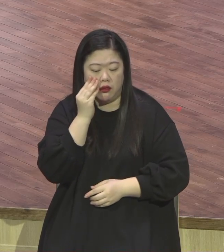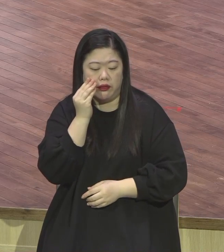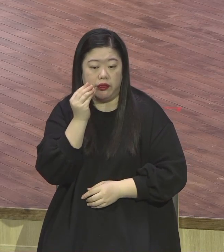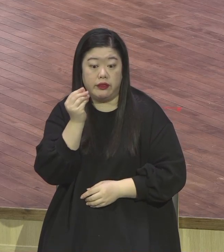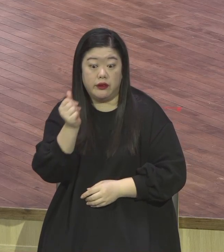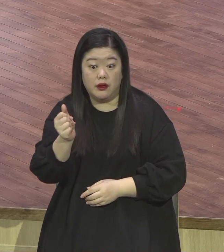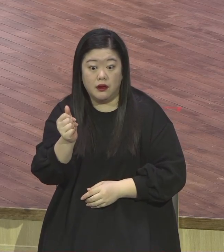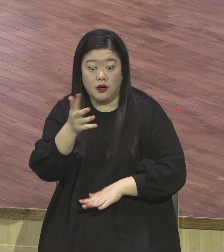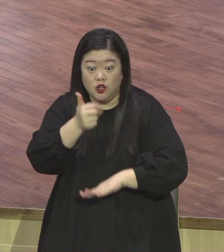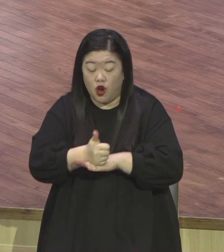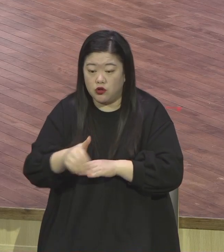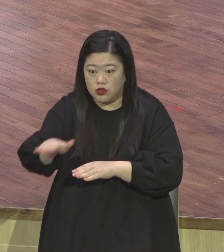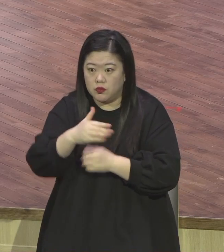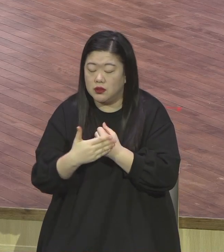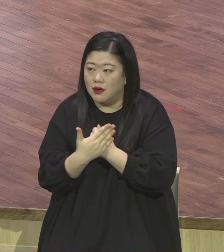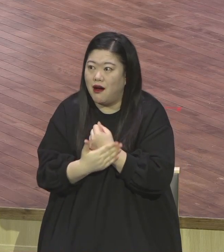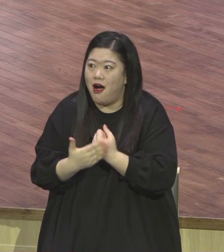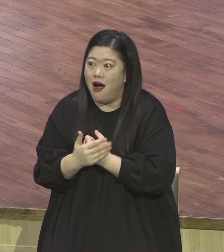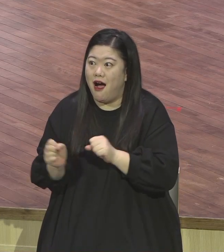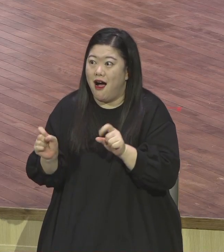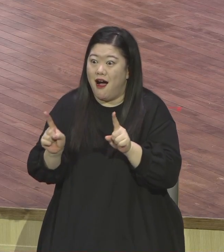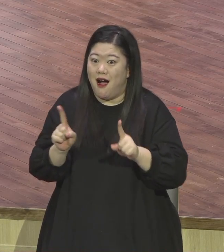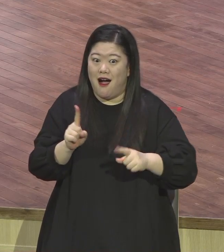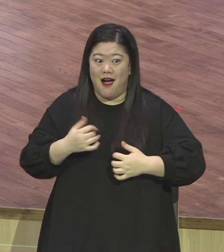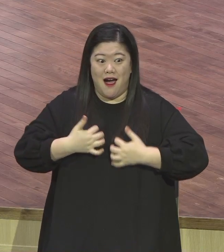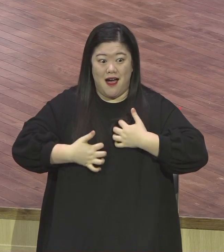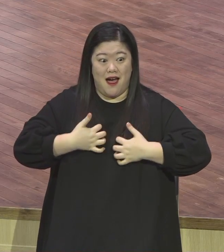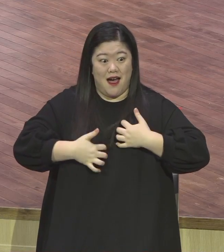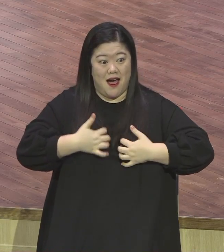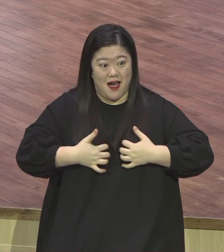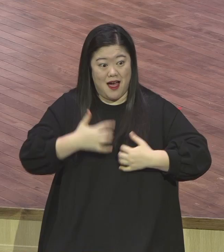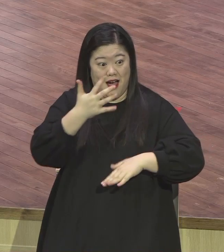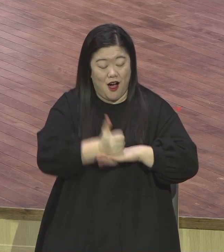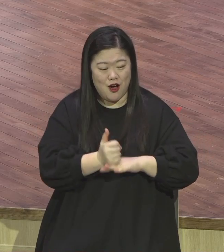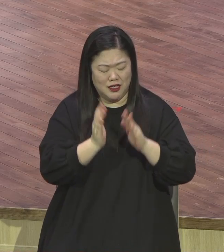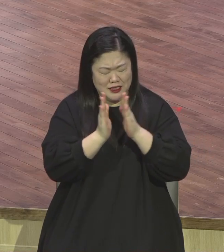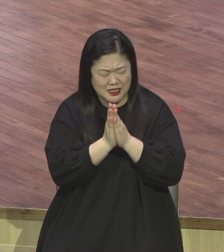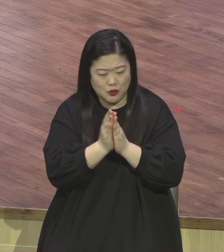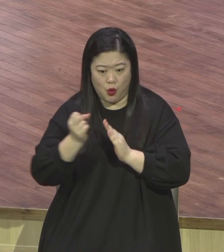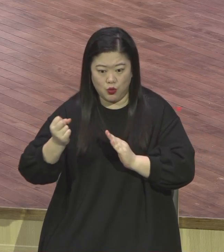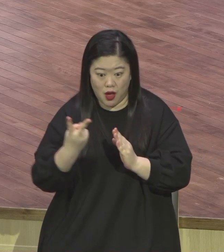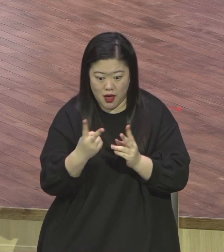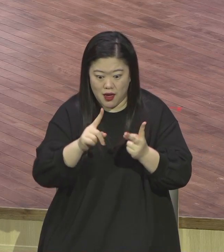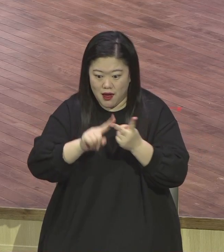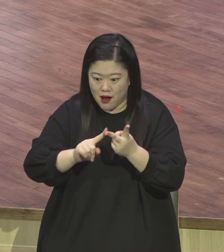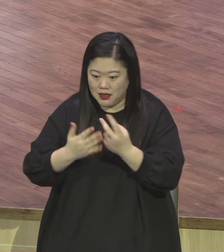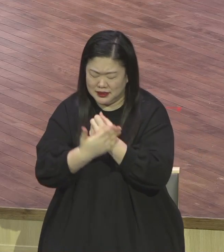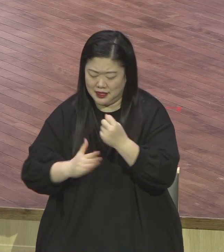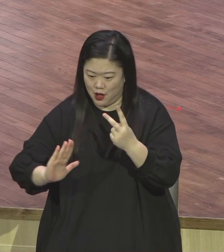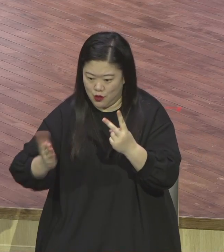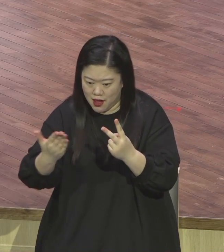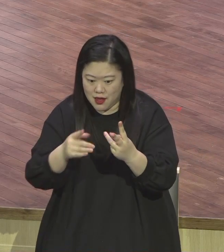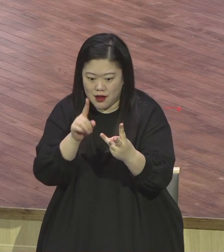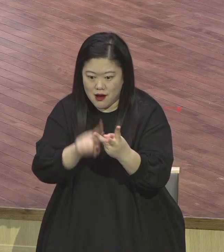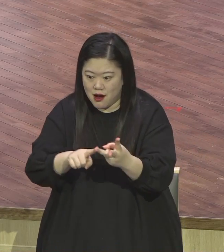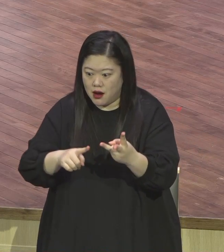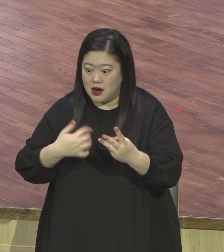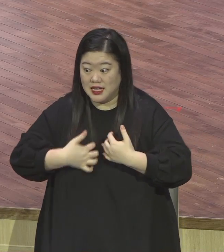다시금 새로운 장애력을 하나님 주시고 아멘 절대로 포기하지 마세요